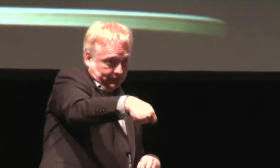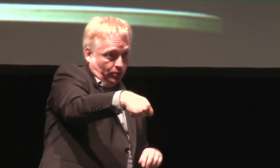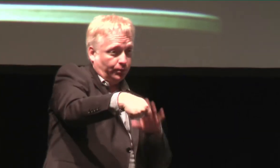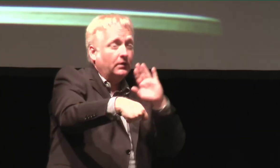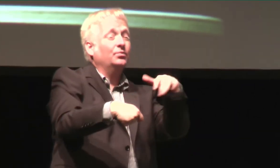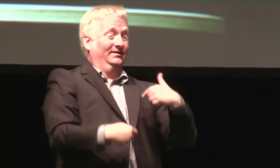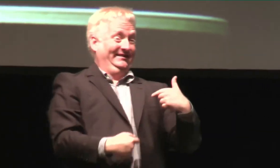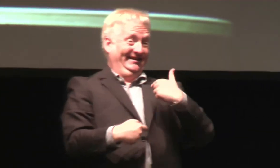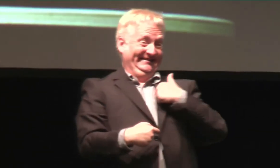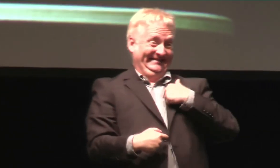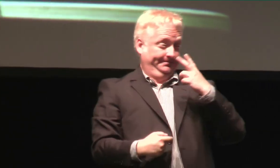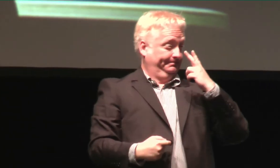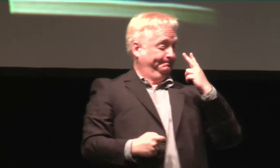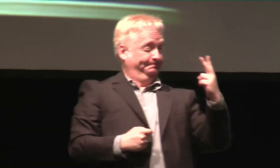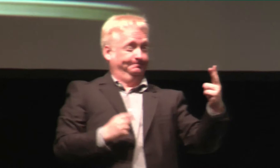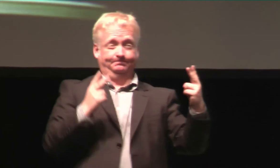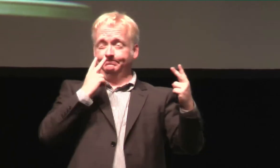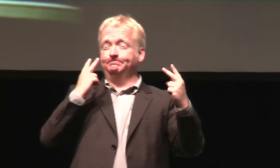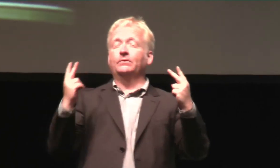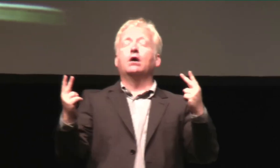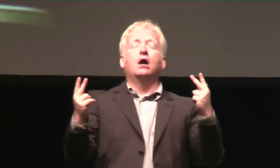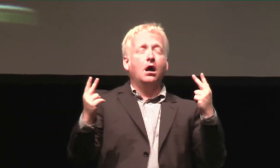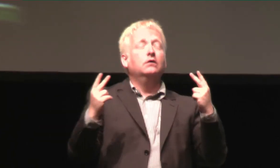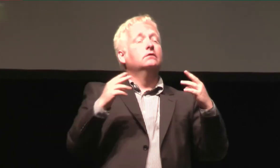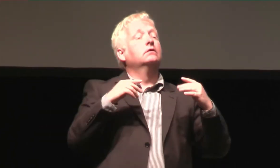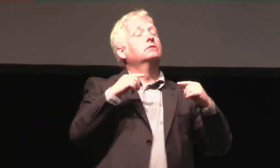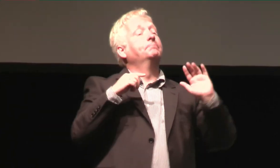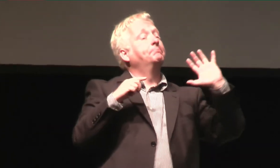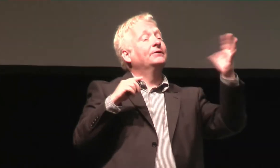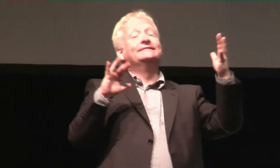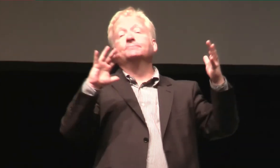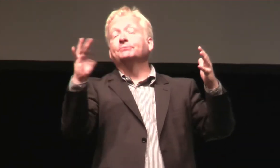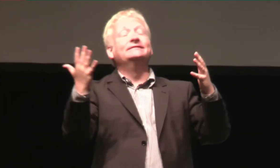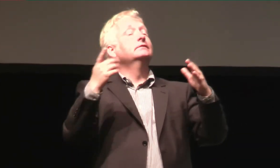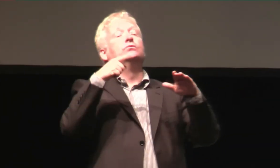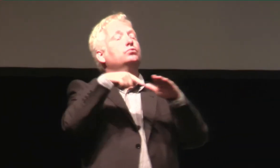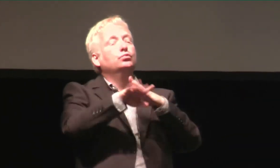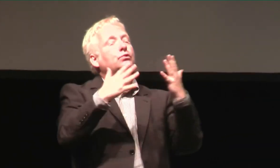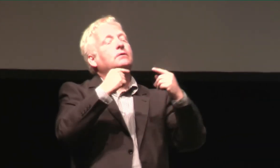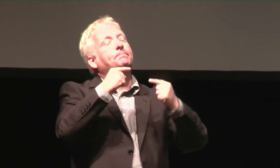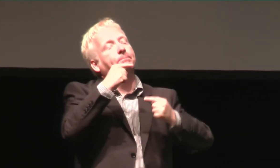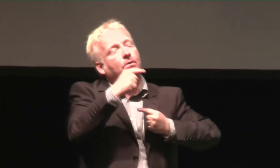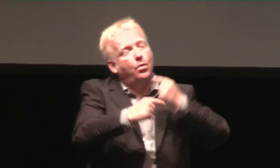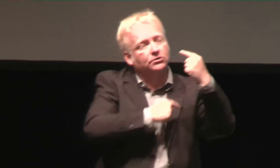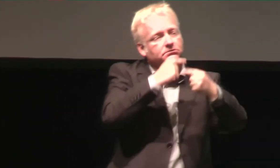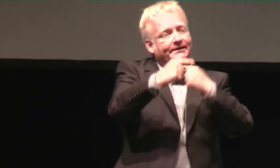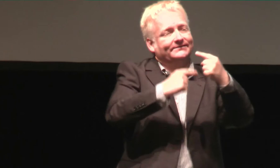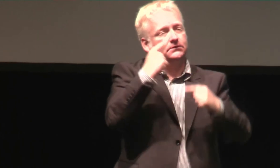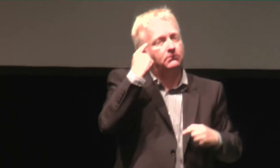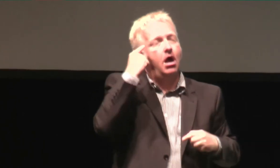eine Finanzierungszusage gegeben wurde. Und ich sehe einfach, dass anhand dieser Beispiele und dieser positiven Beispiele, wir hier